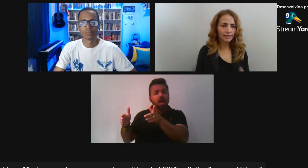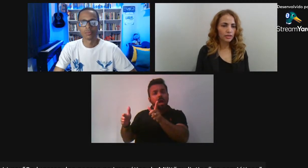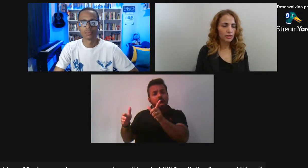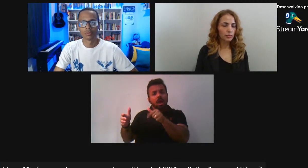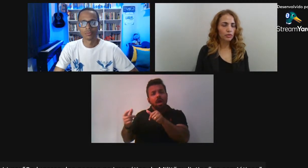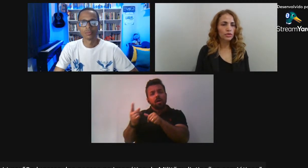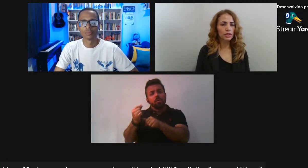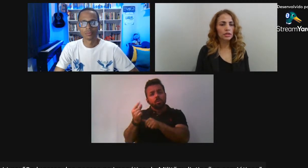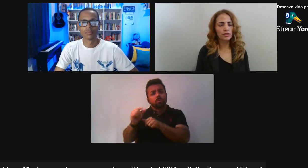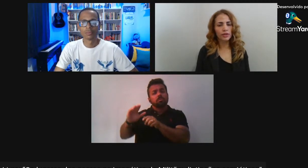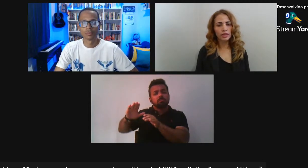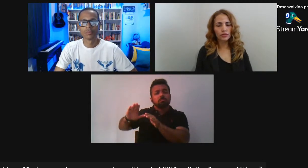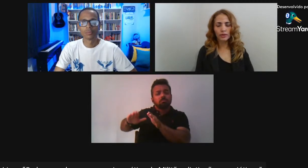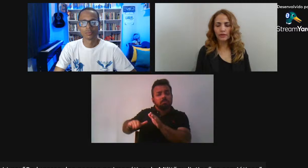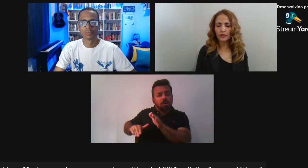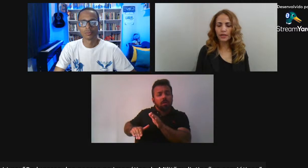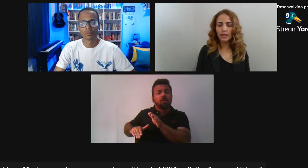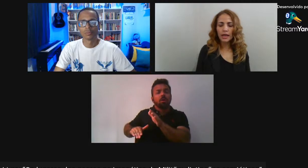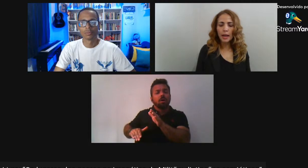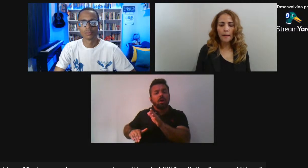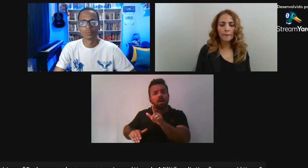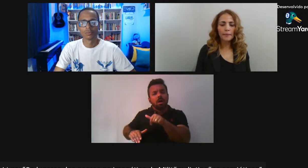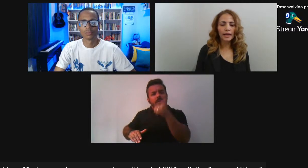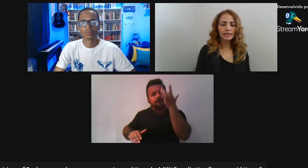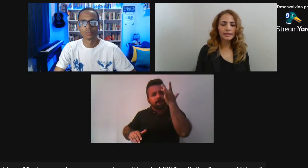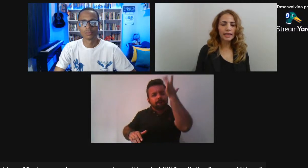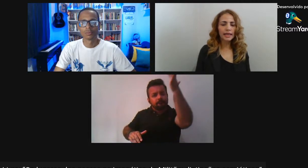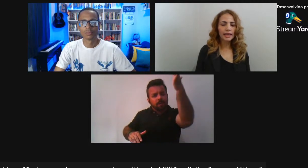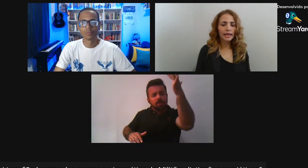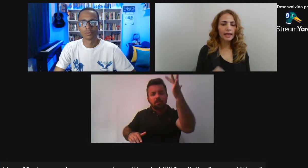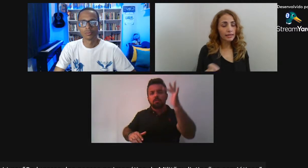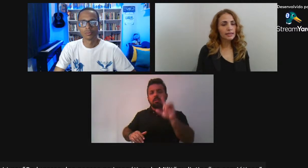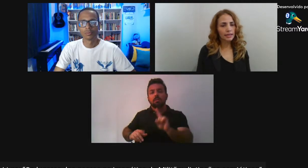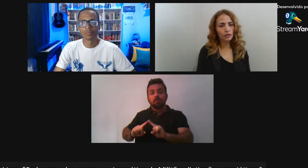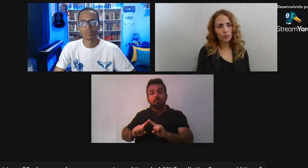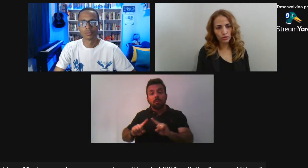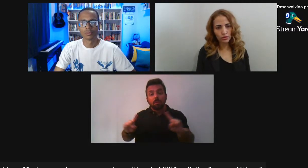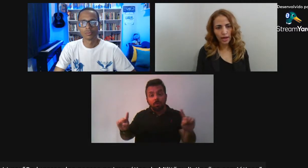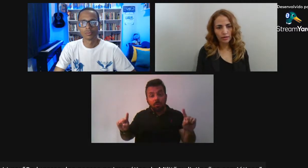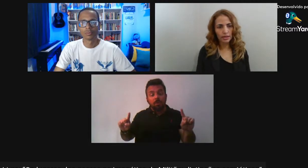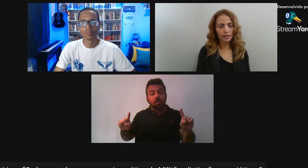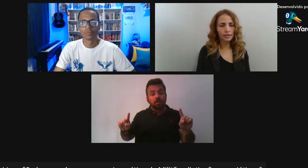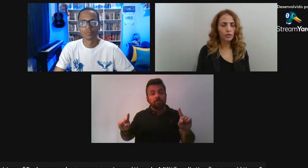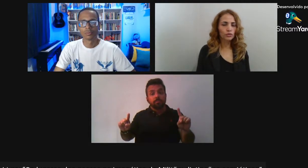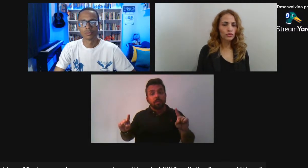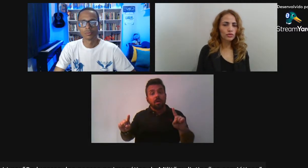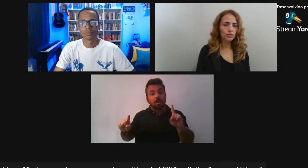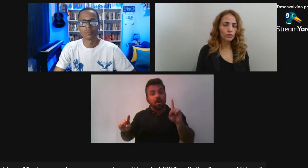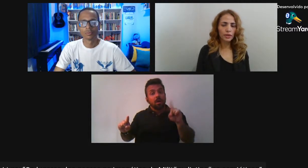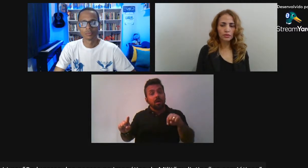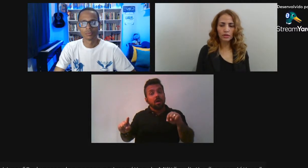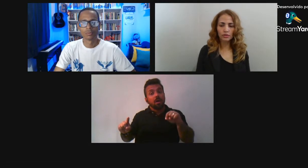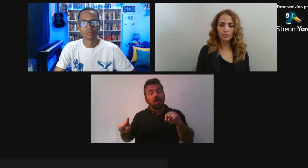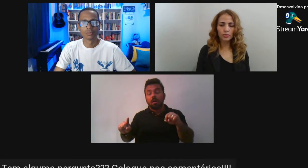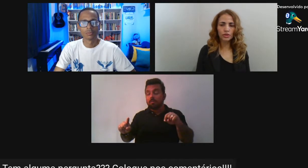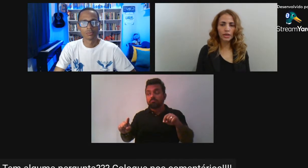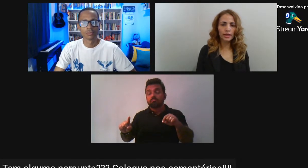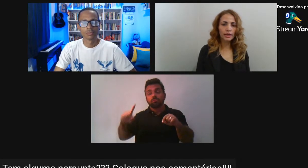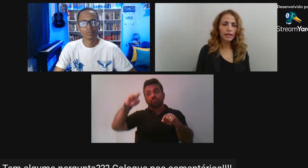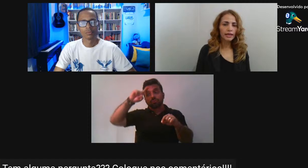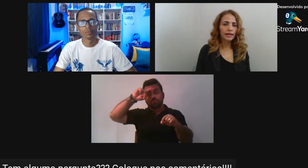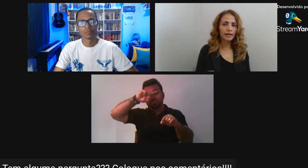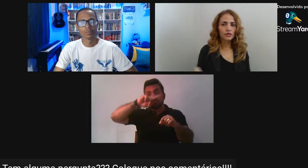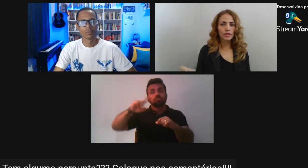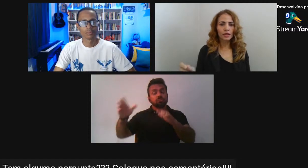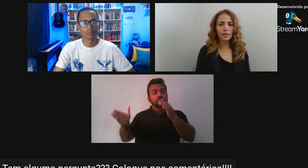mais barata De se produzir E de se vender fotografia Mas ainda assim Era um produto caro Em alguns documentos Que eu pude